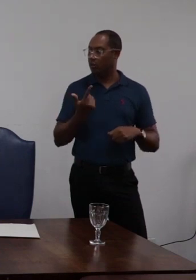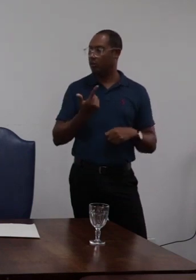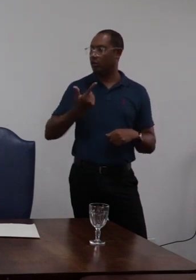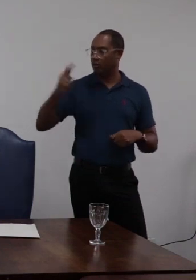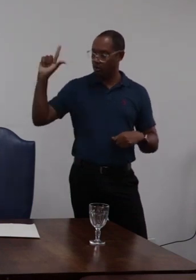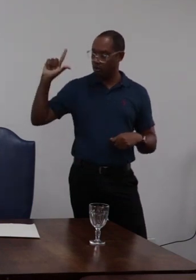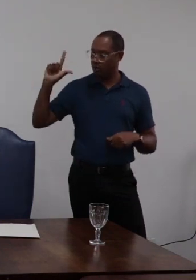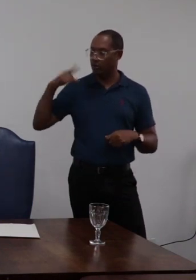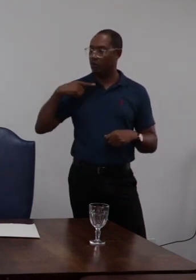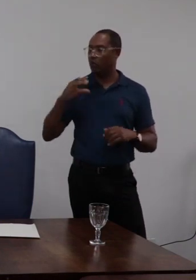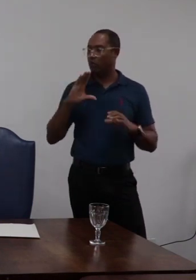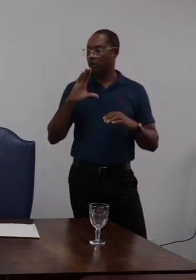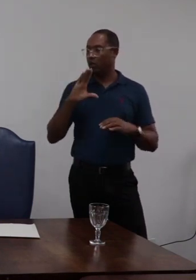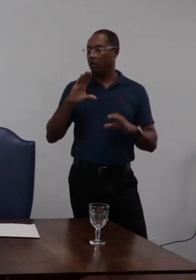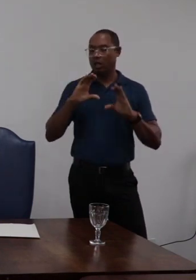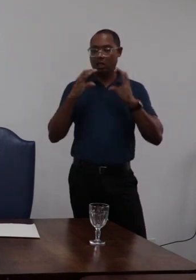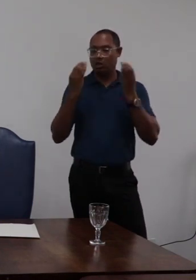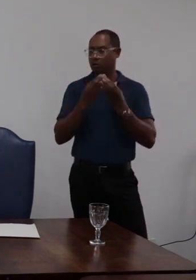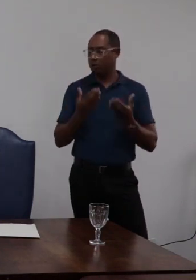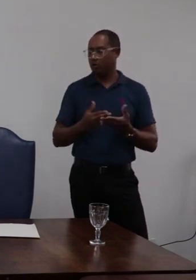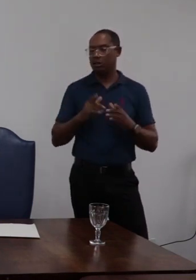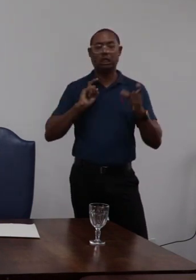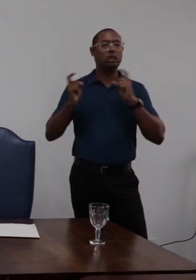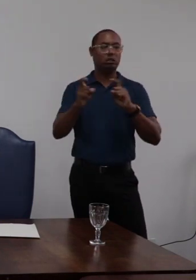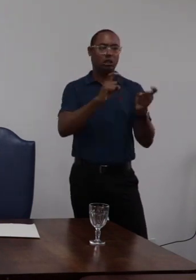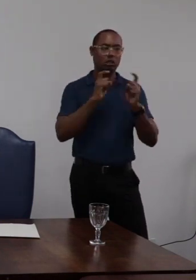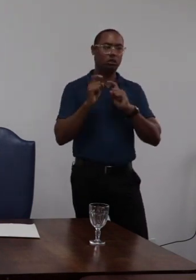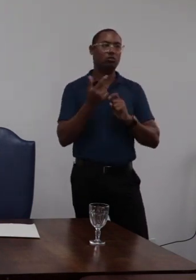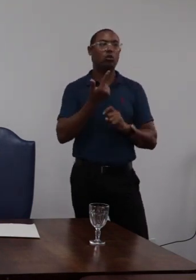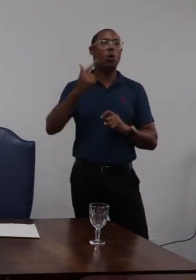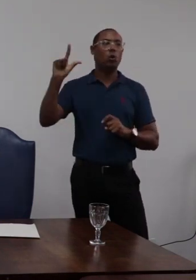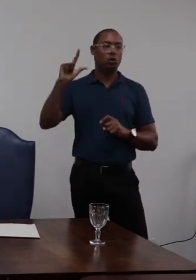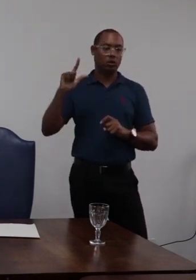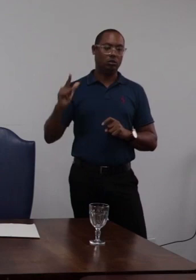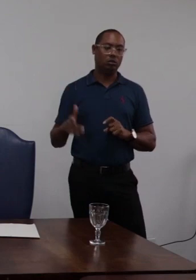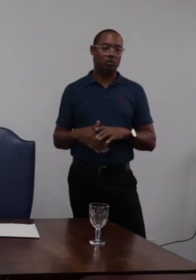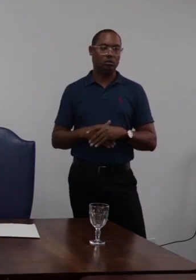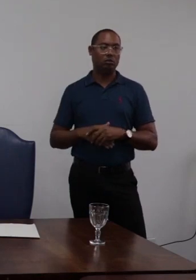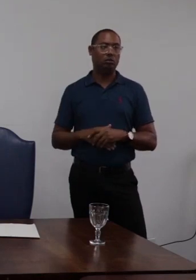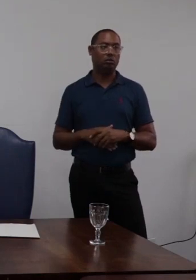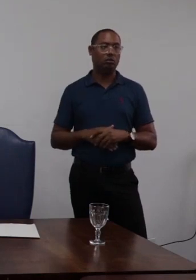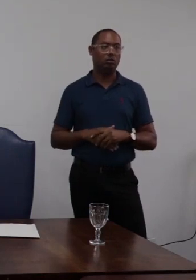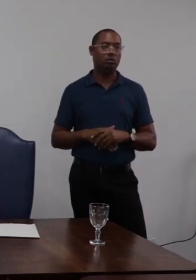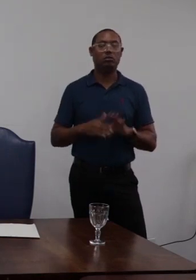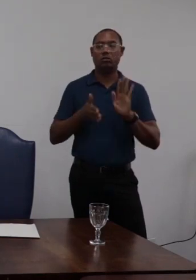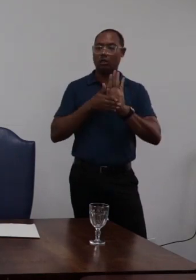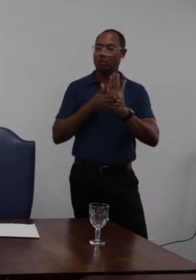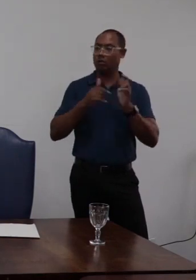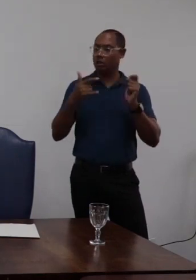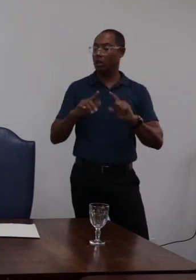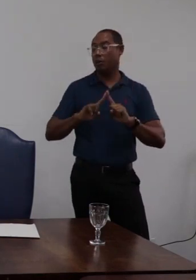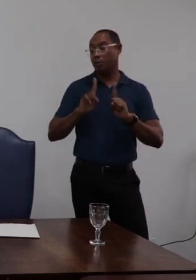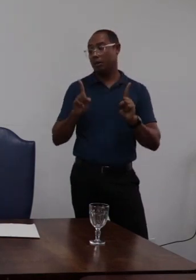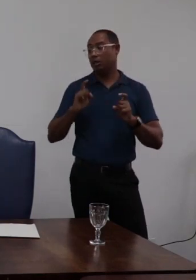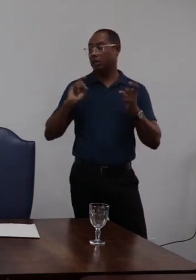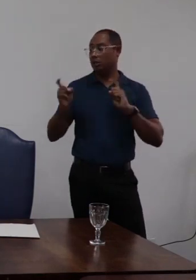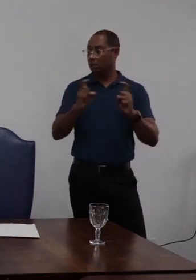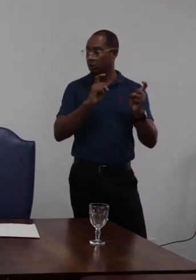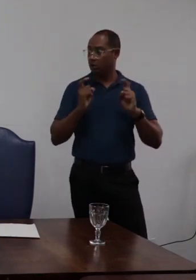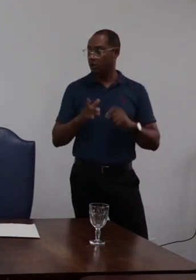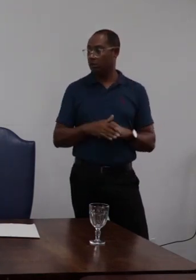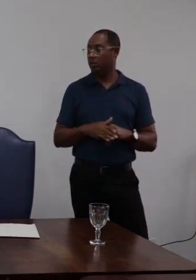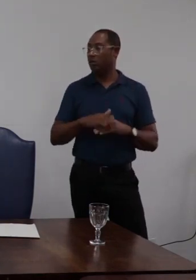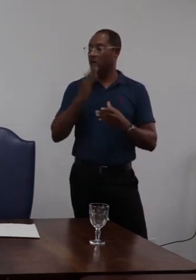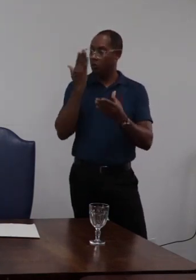outra comissão veja isso não está em discussão aqui uma cogitação do servidor que o servidor está apresentando mas o que está em discussão é